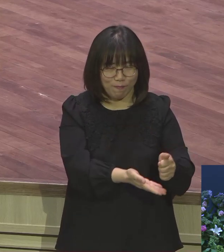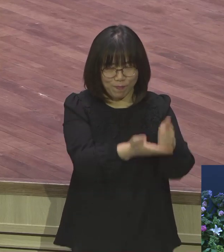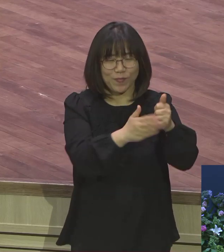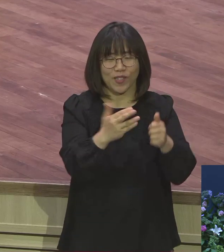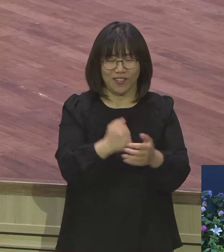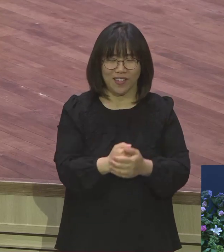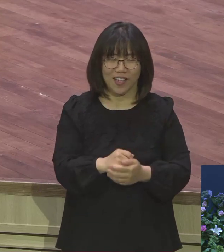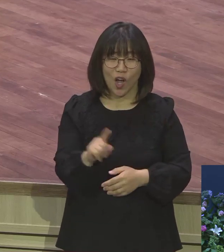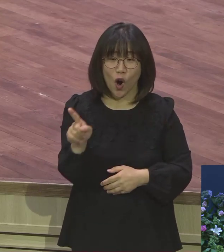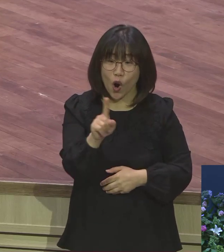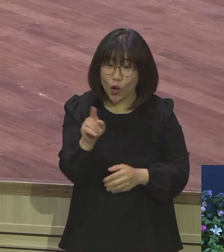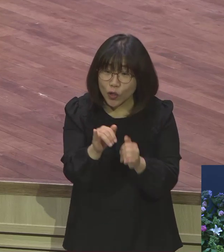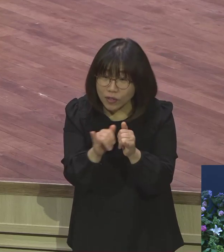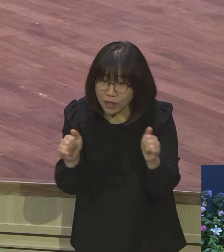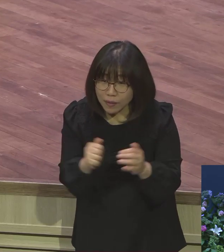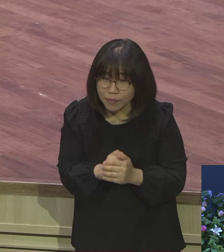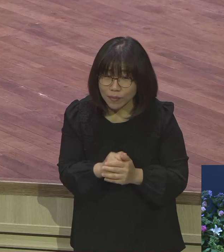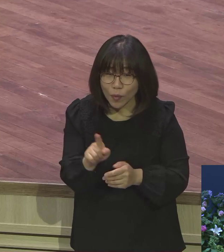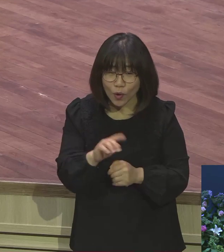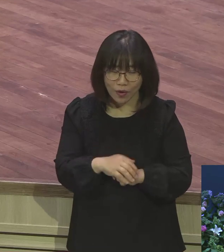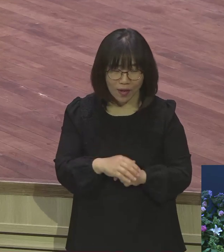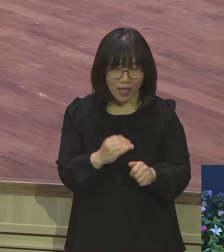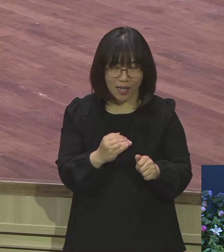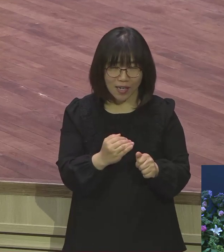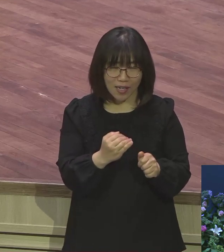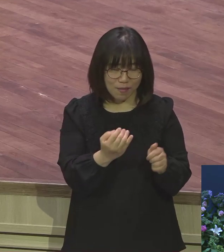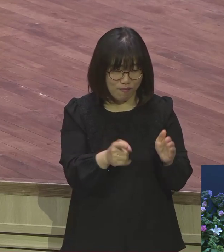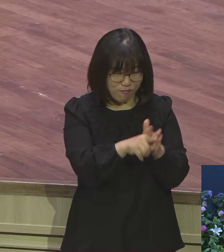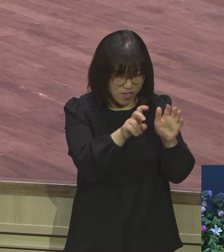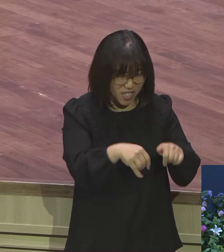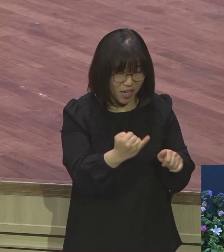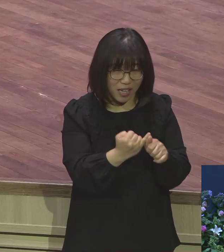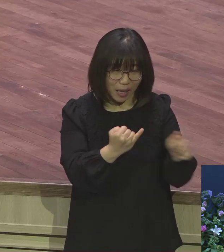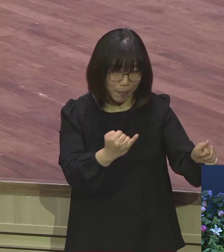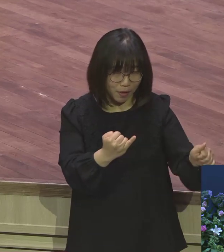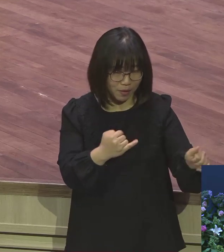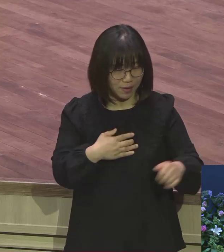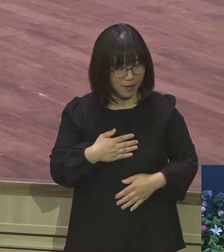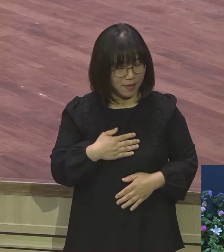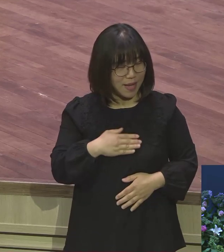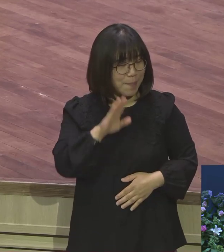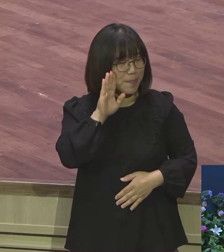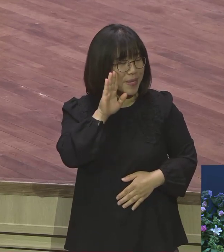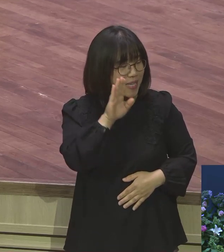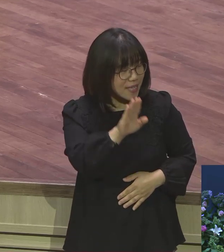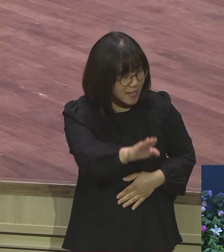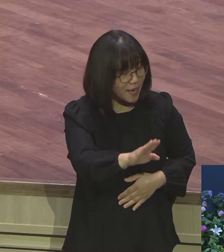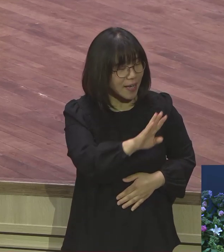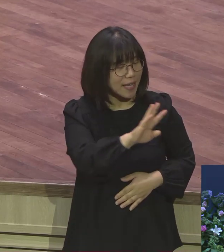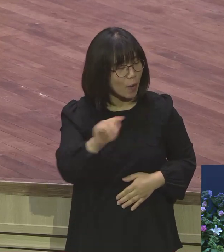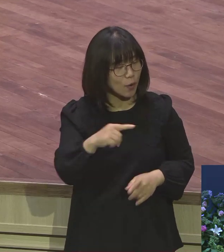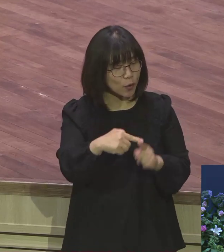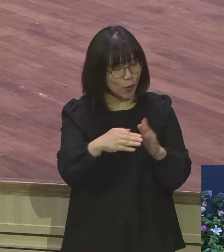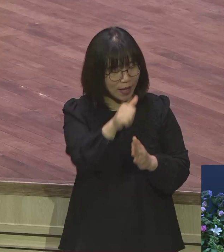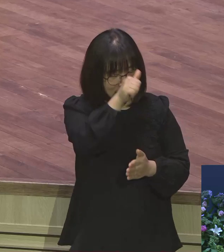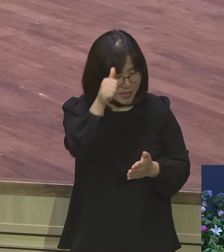교단 나가는 남편 보고 미래의 예원교의 장로님 그렇게 남편 보고 그렇게 해서 그래간 결국